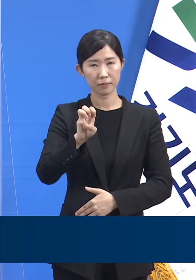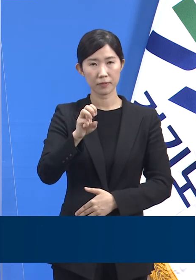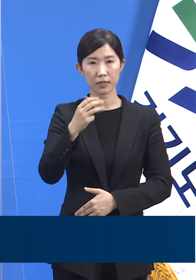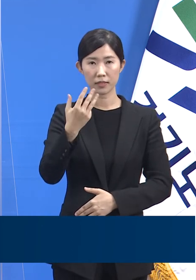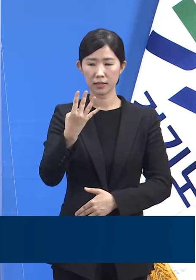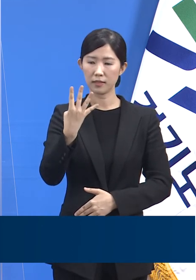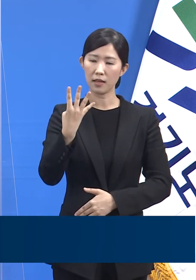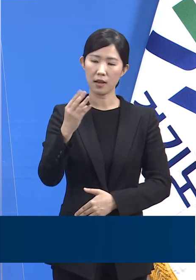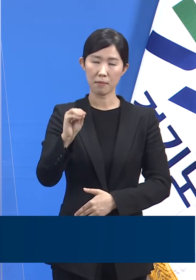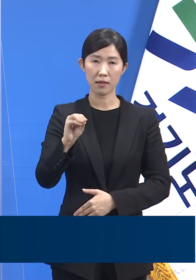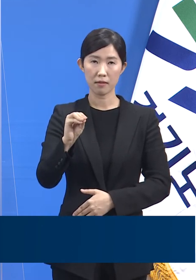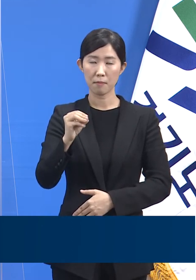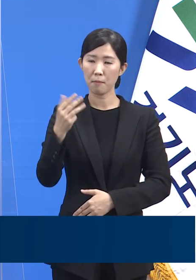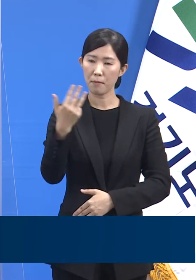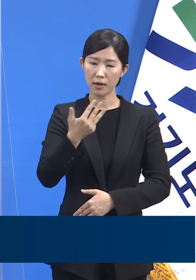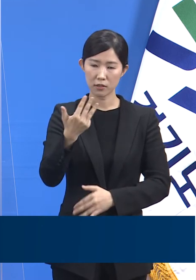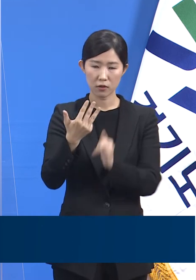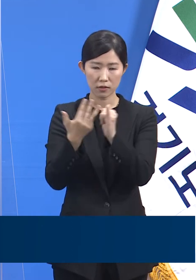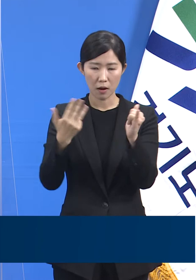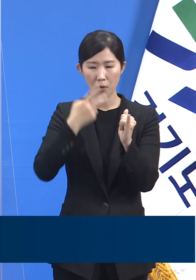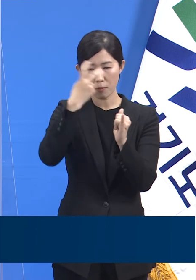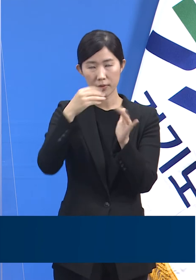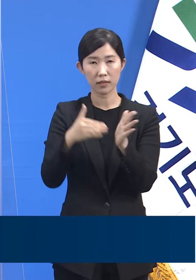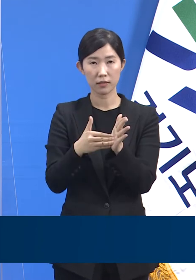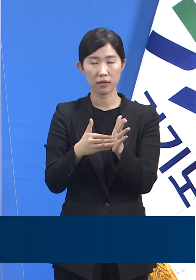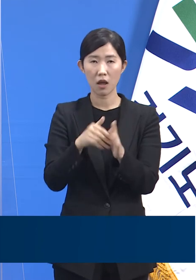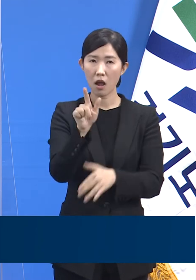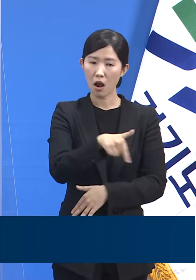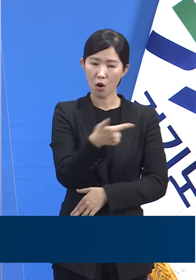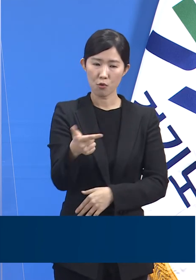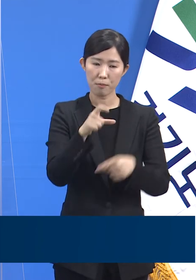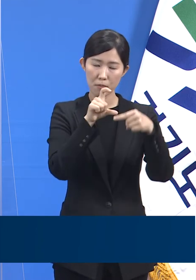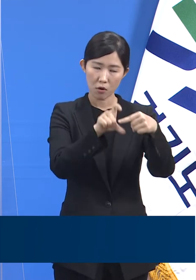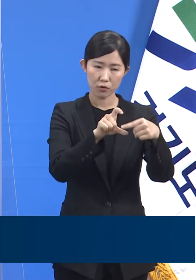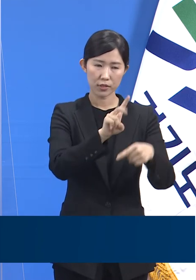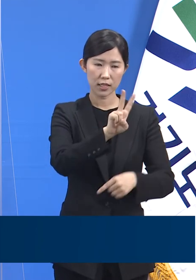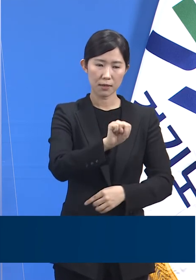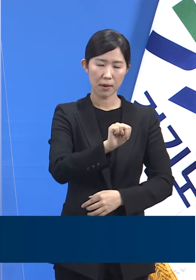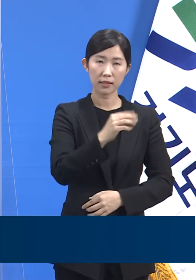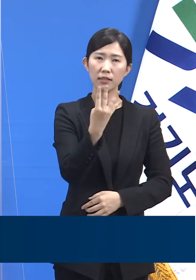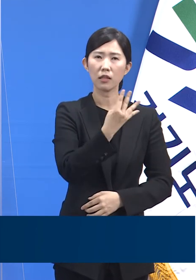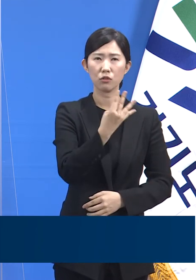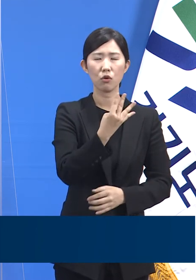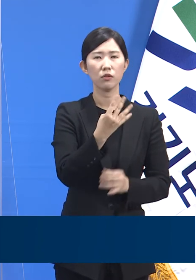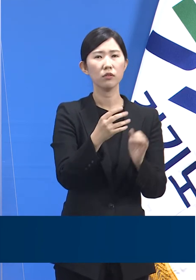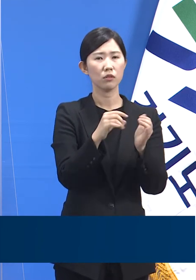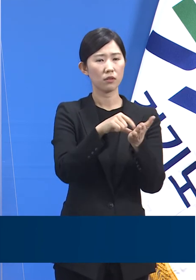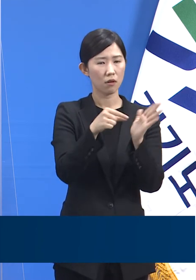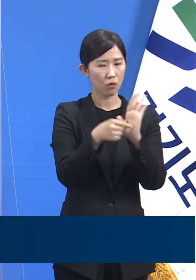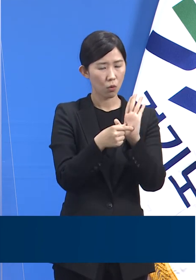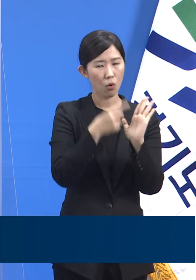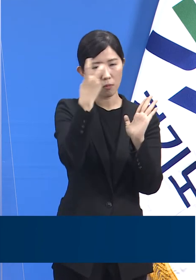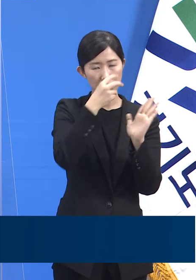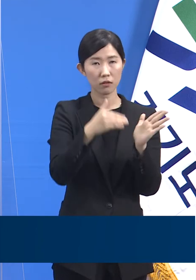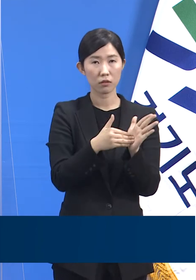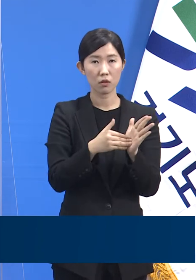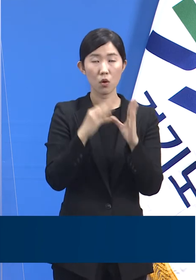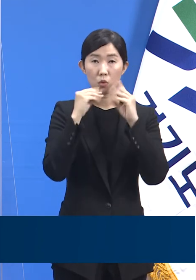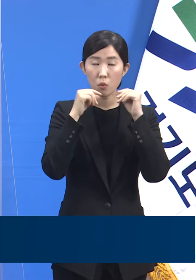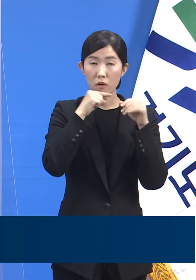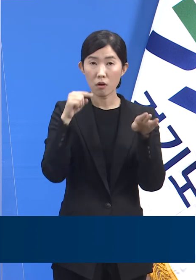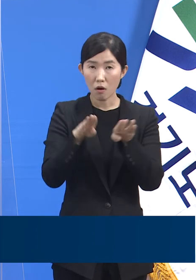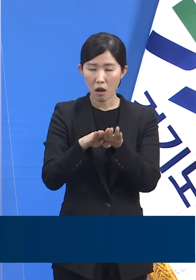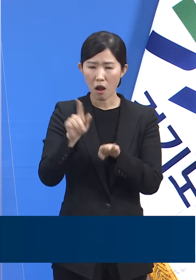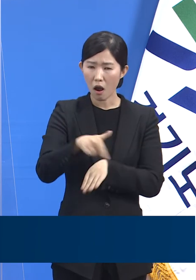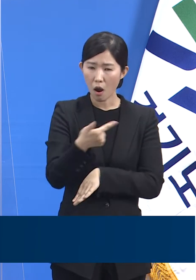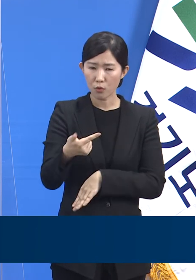검사를 받았습니다. 일평균 2만 3,252건을 수행한 셈이며 주말에는 하루 4만 건에